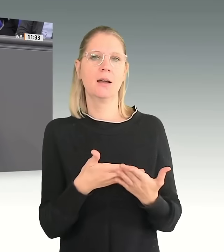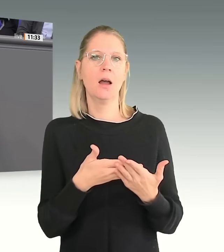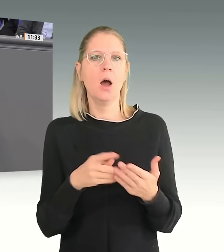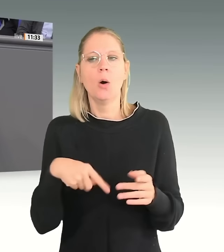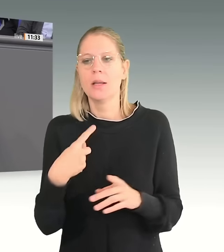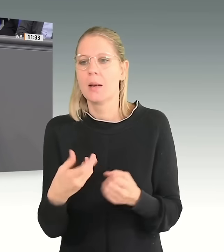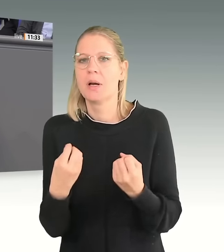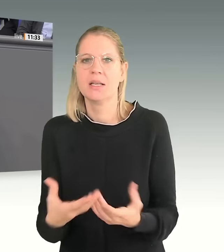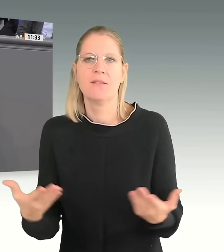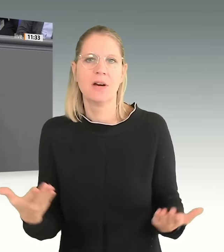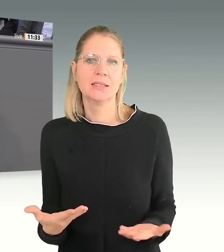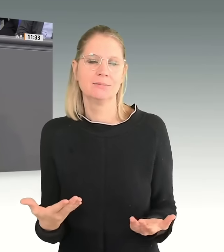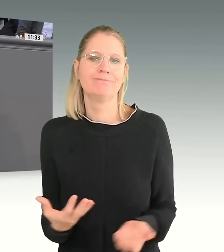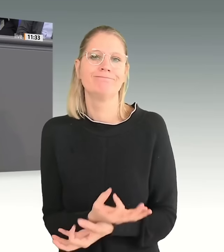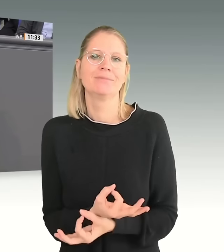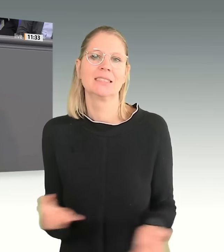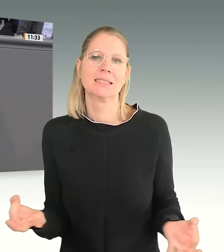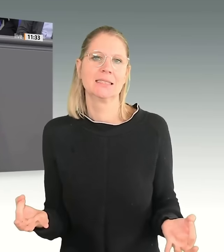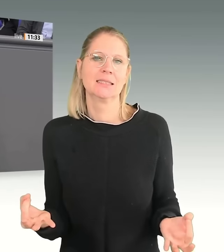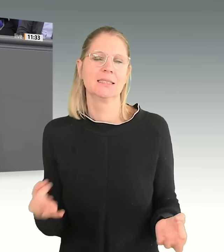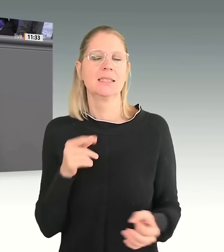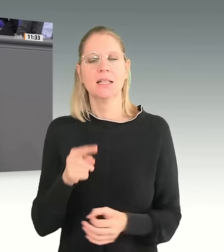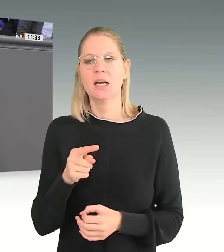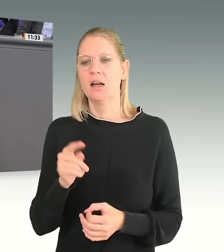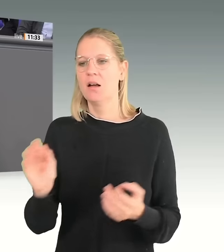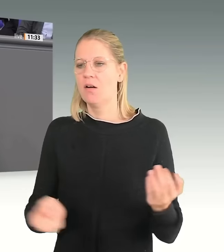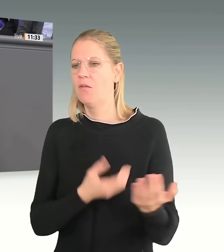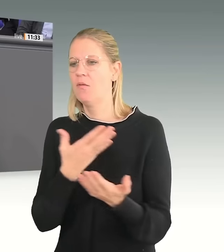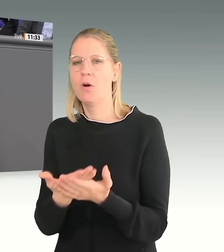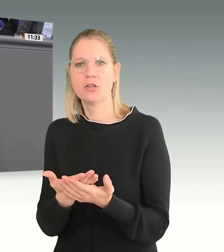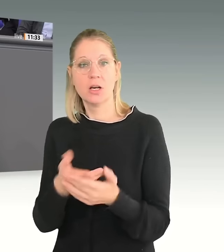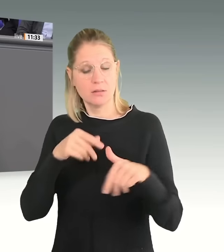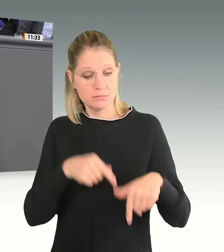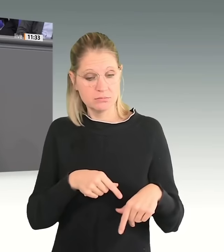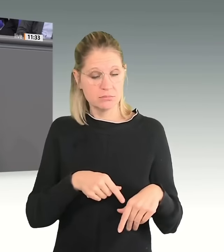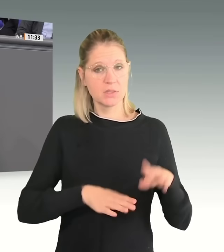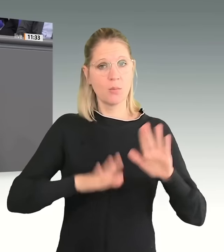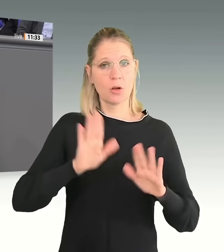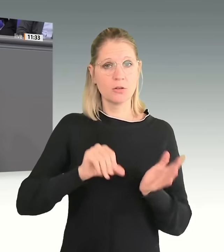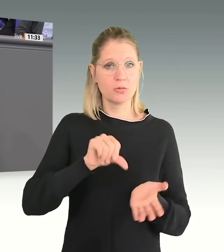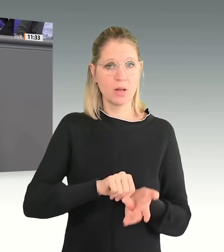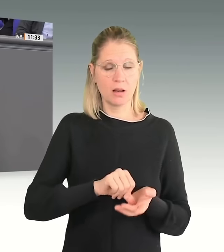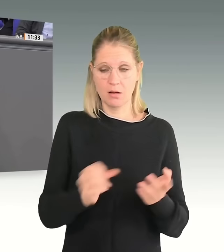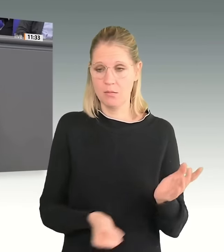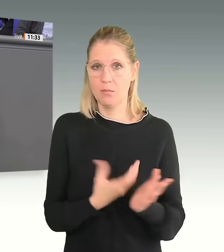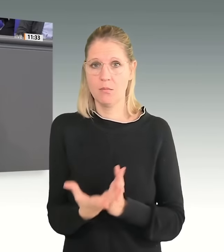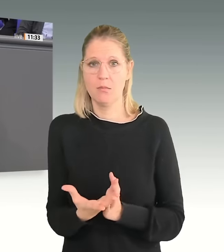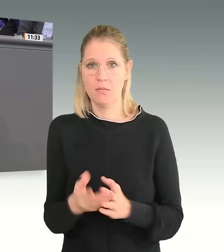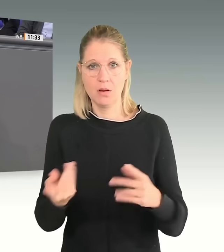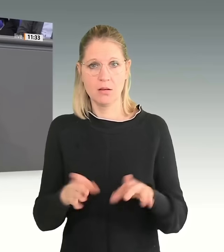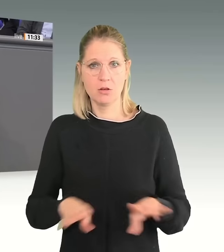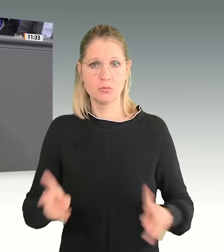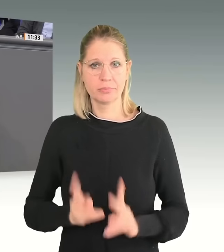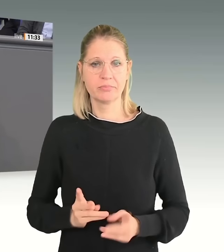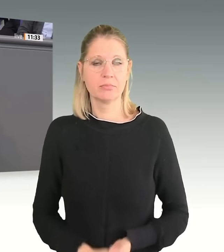Nichts. Die Vorschläge aus der demokratischen Mitte des Parlaments liegen auf dem Tisch. Seitdem sind vier